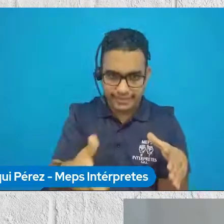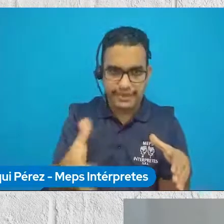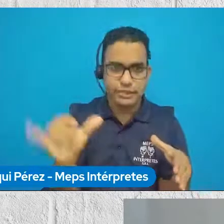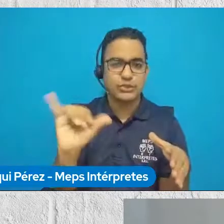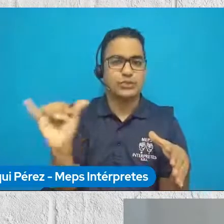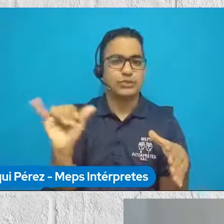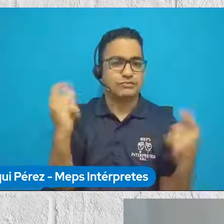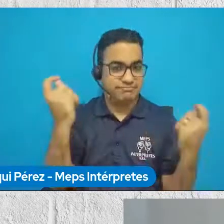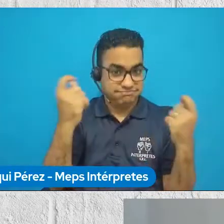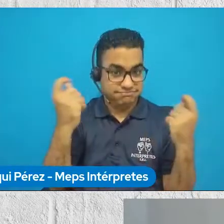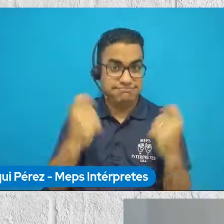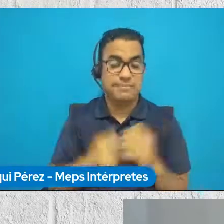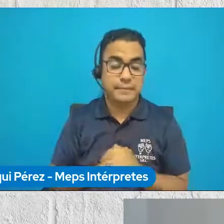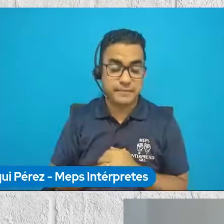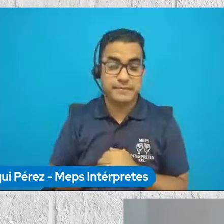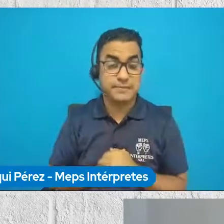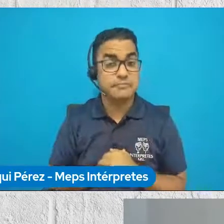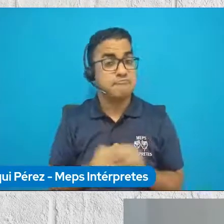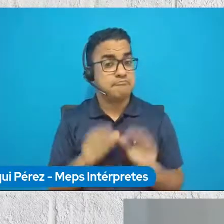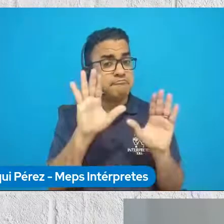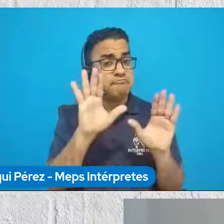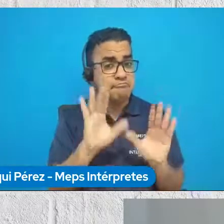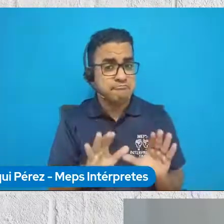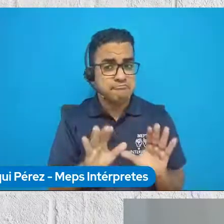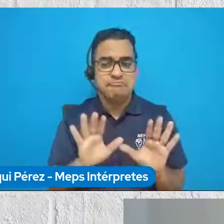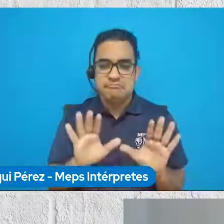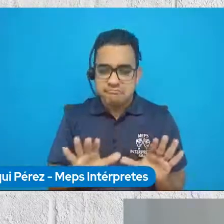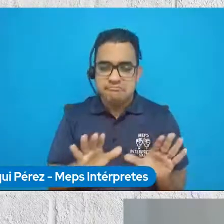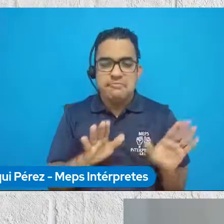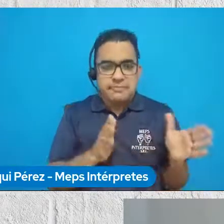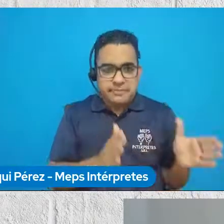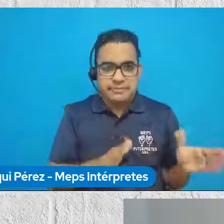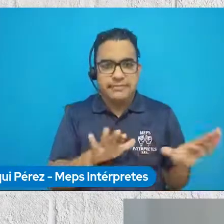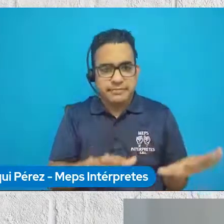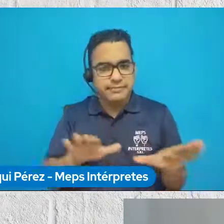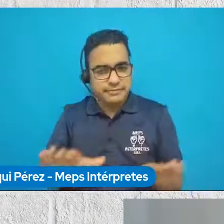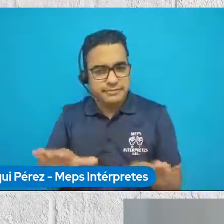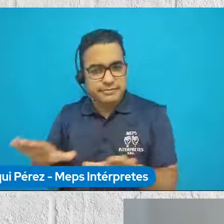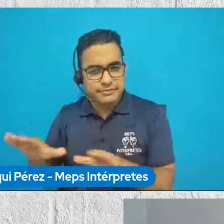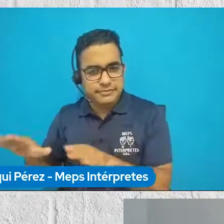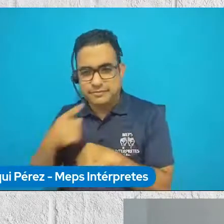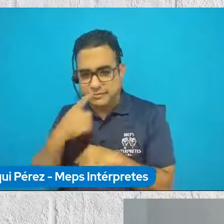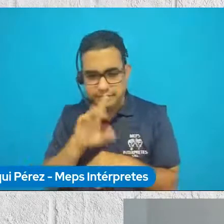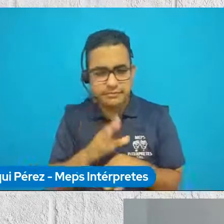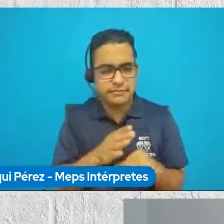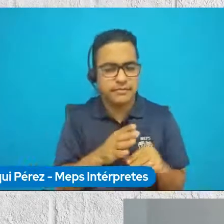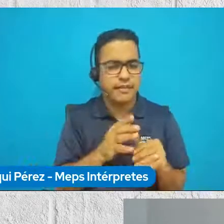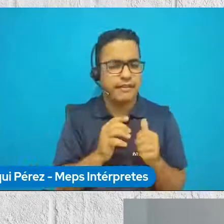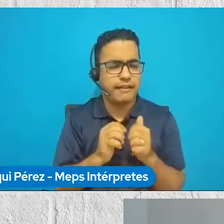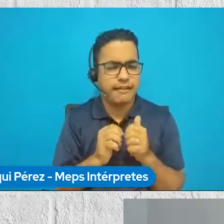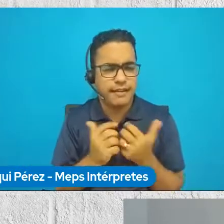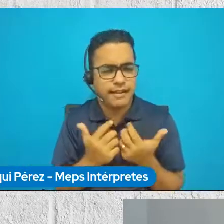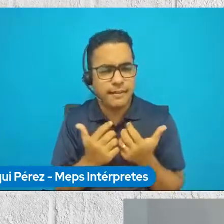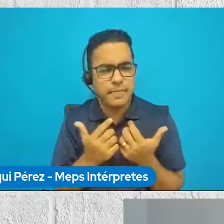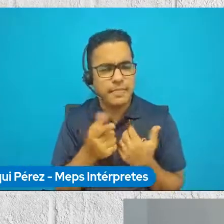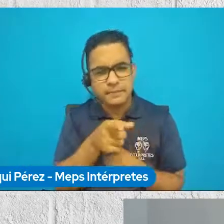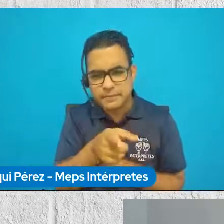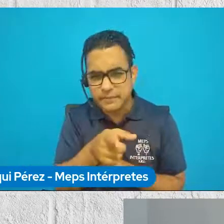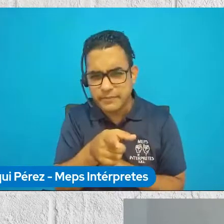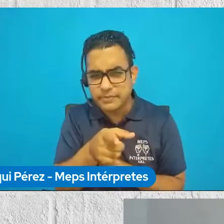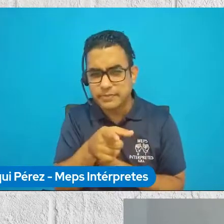Excelente, Zuli. A ver, entonces, vamos con calma para que nos expliques bien cómo así tú